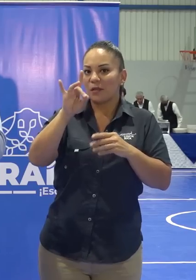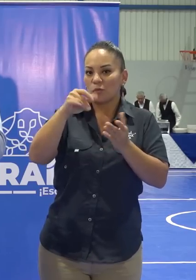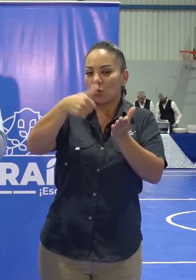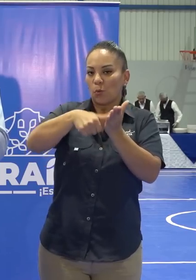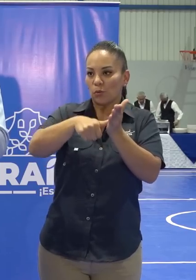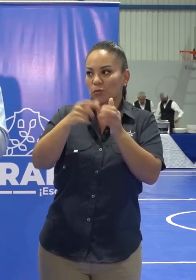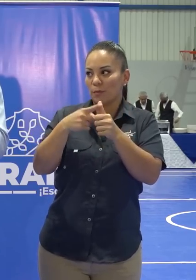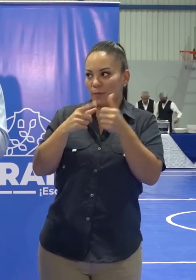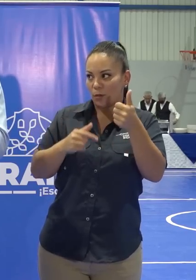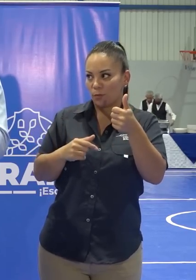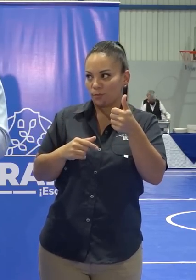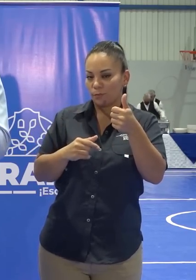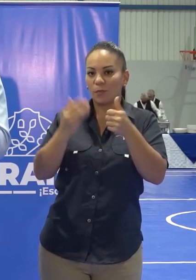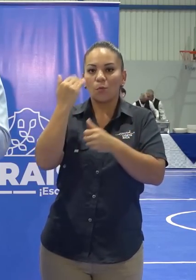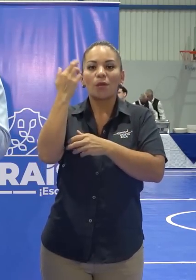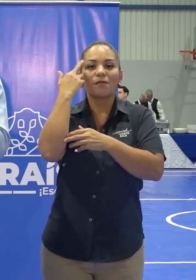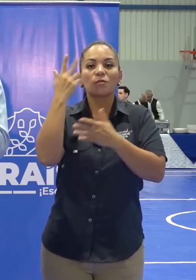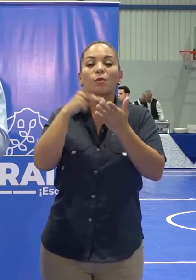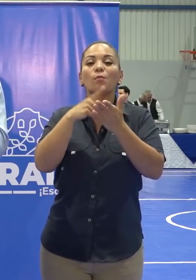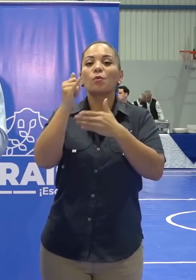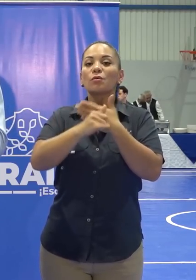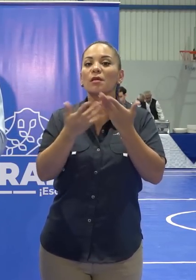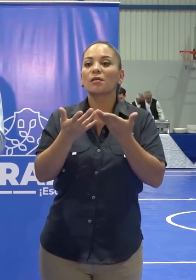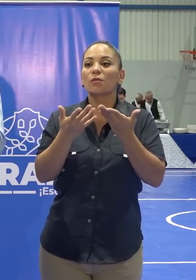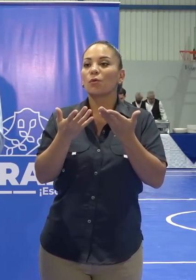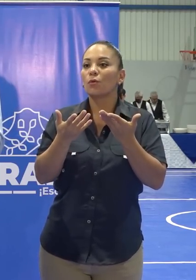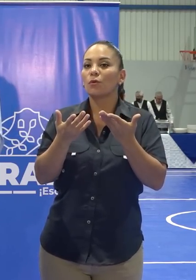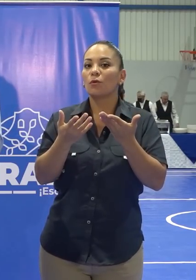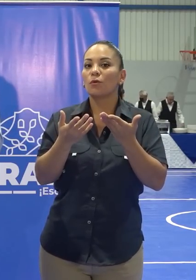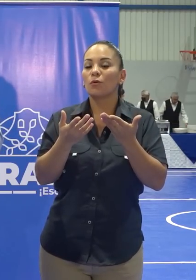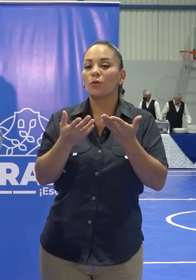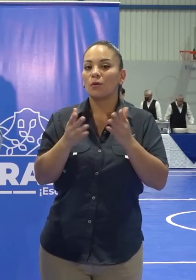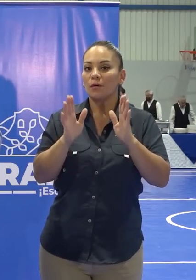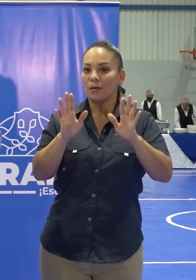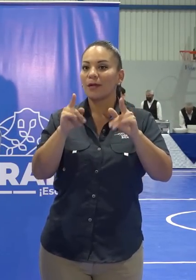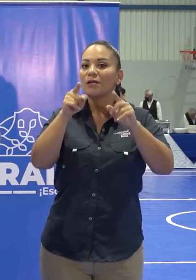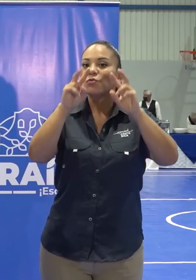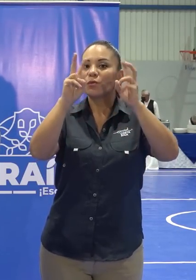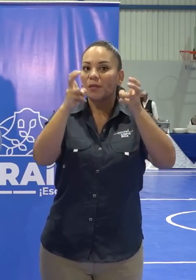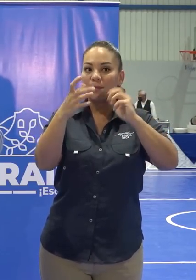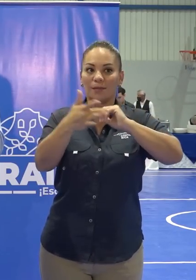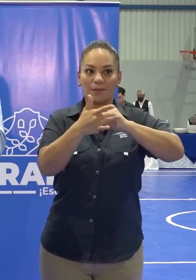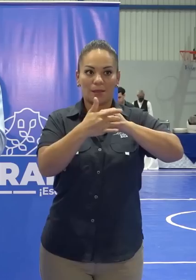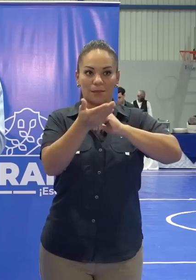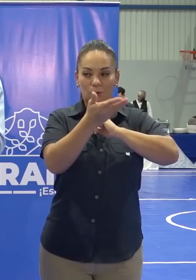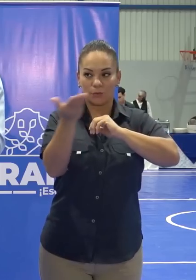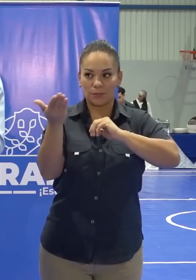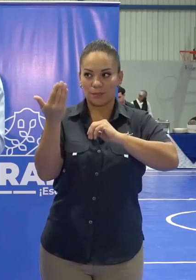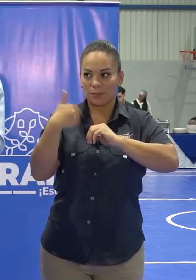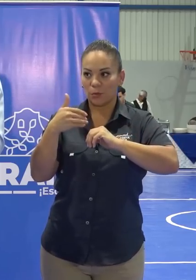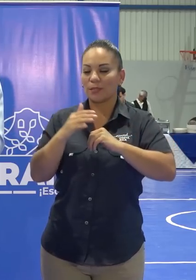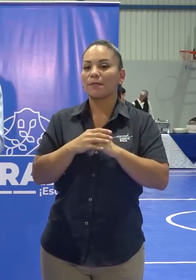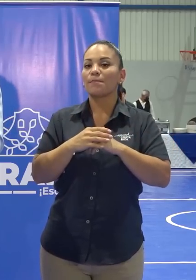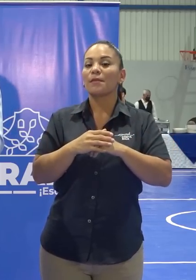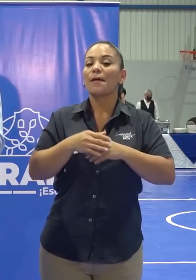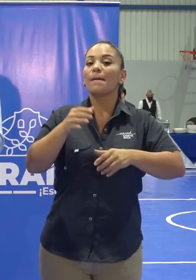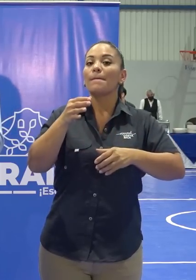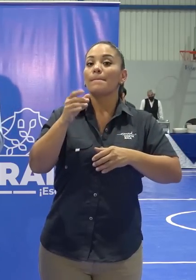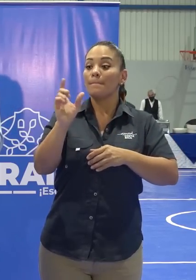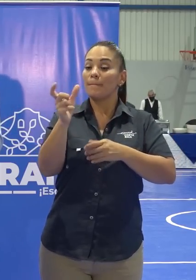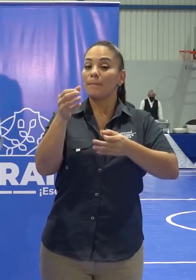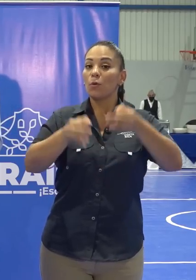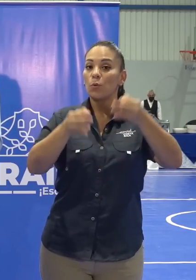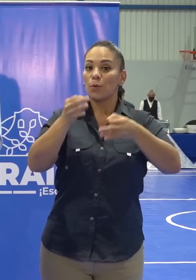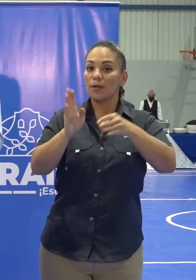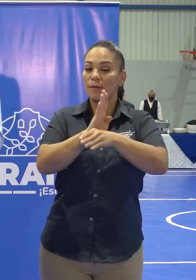primero que todo. Porque el proyecto no extingue, y este es un tema técnico, señores, la personería jurídica del